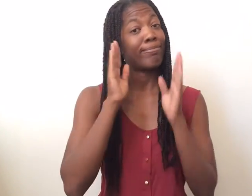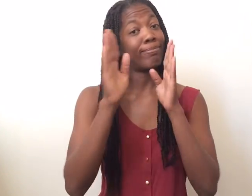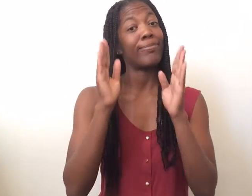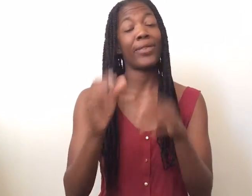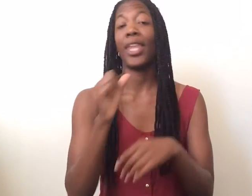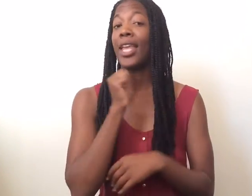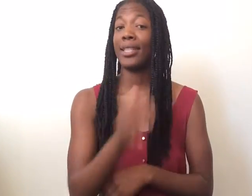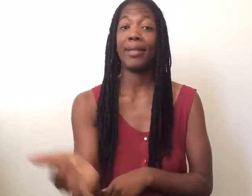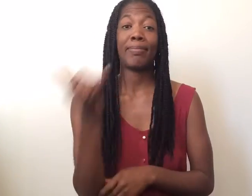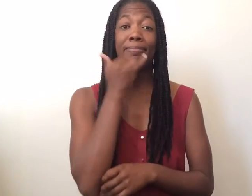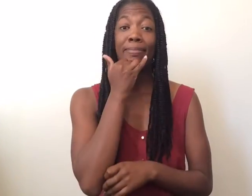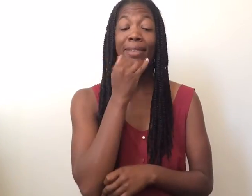Perdóname